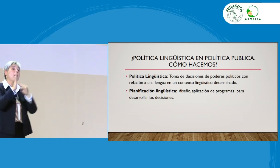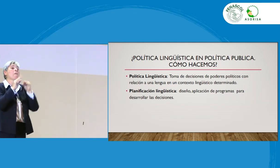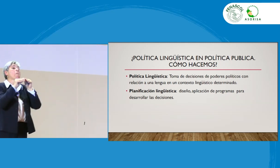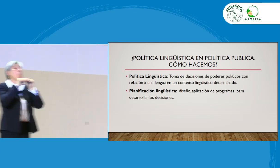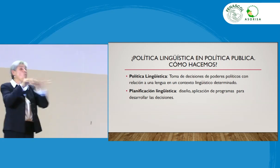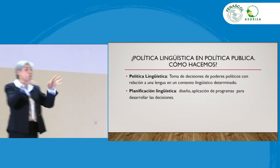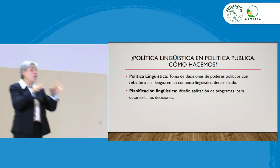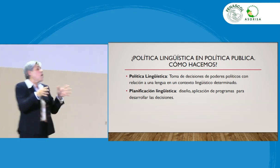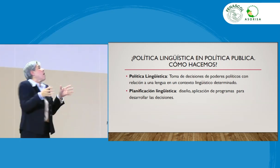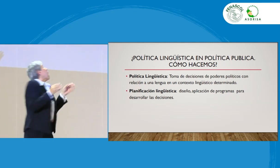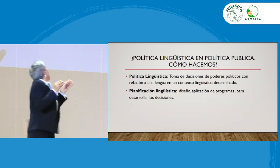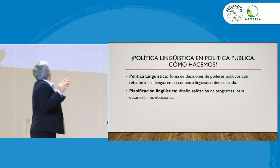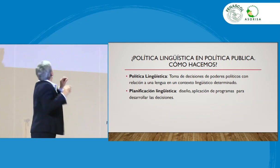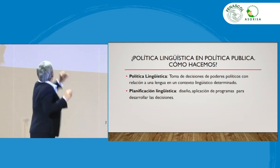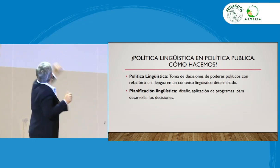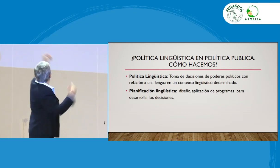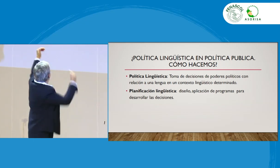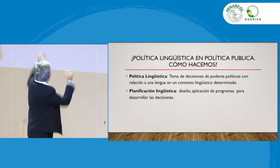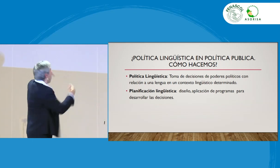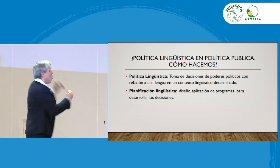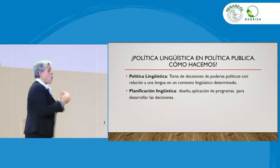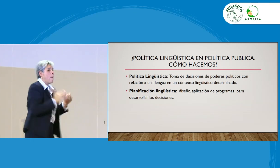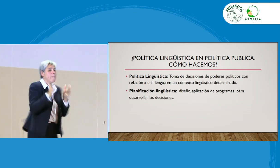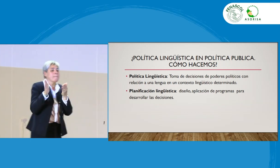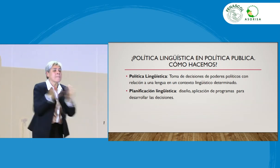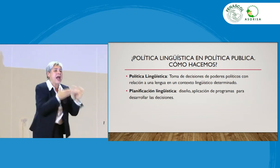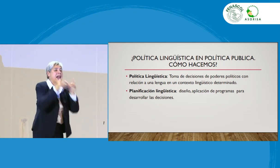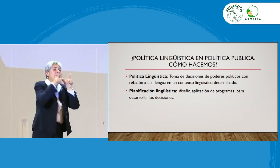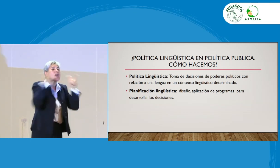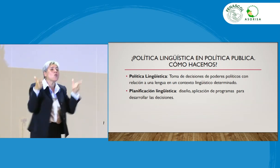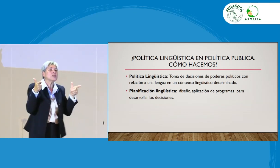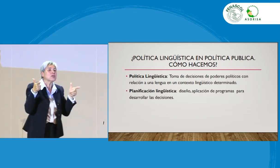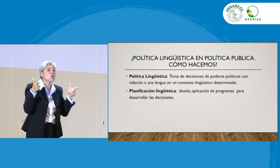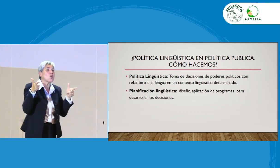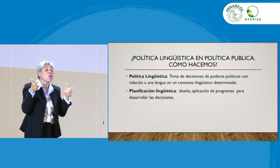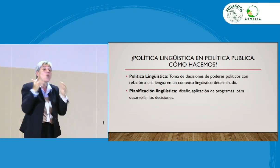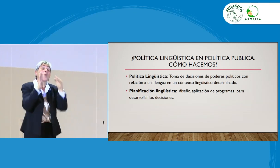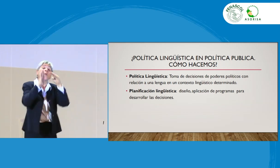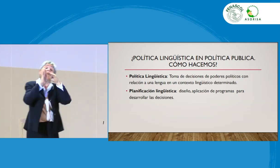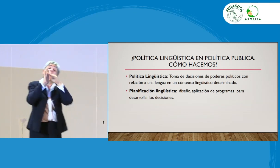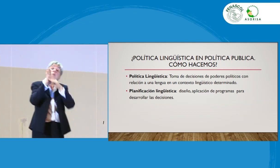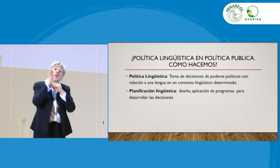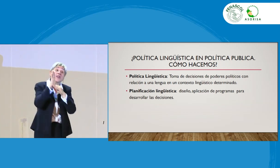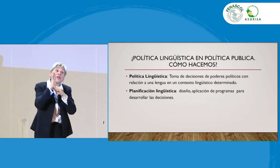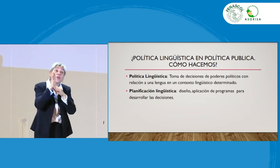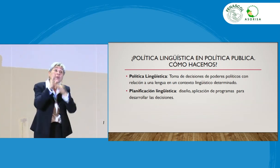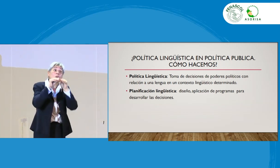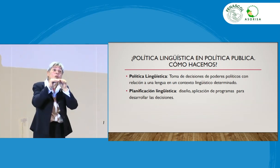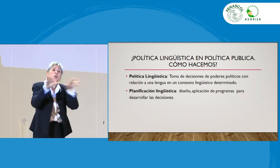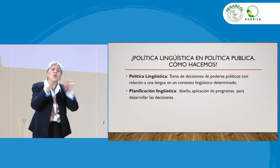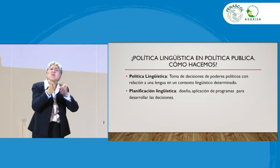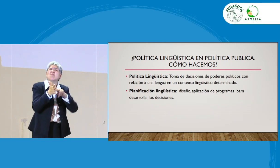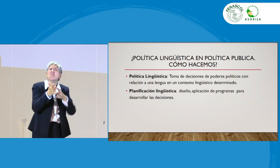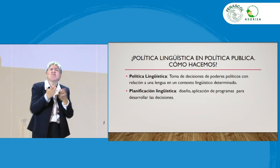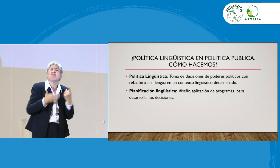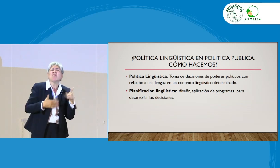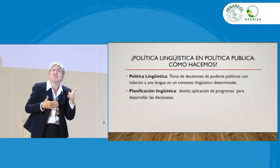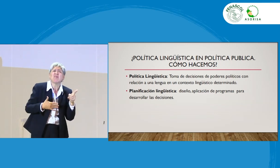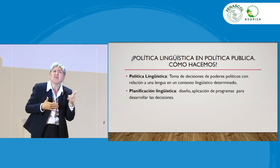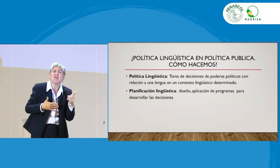y el siguiente que es planificación lingüística. ¿Qué significa cada uno? Una